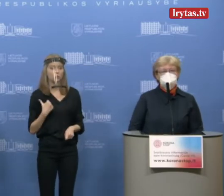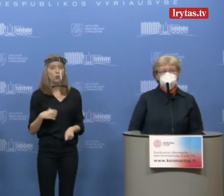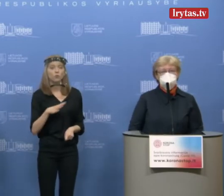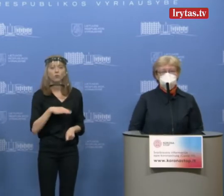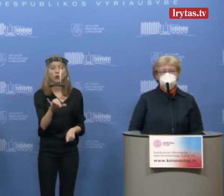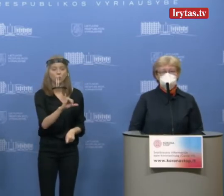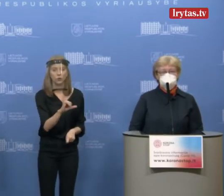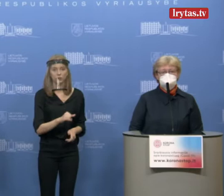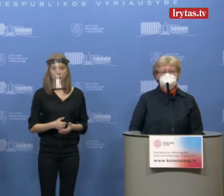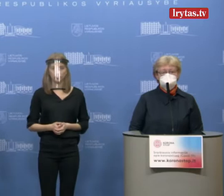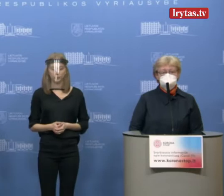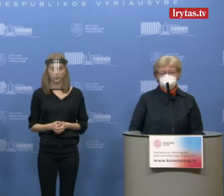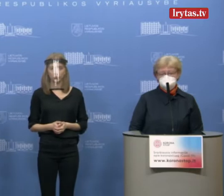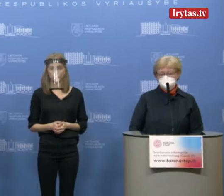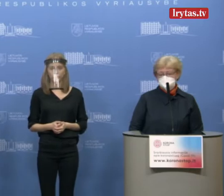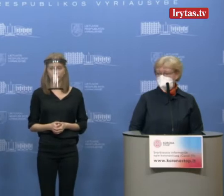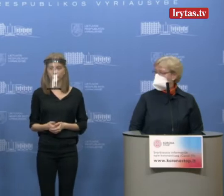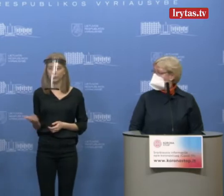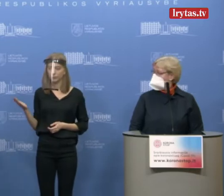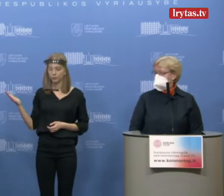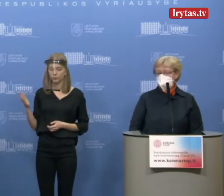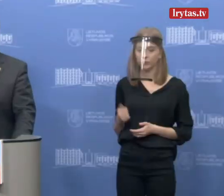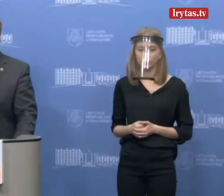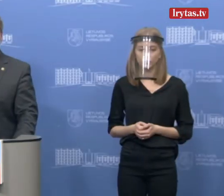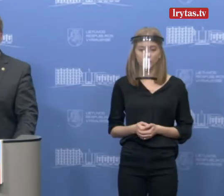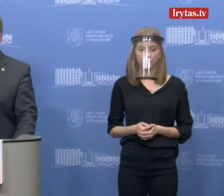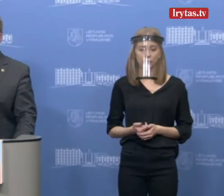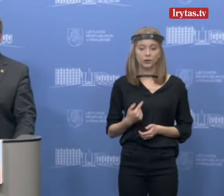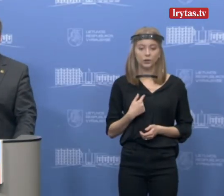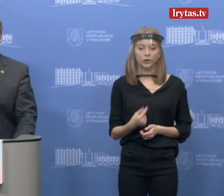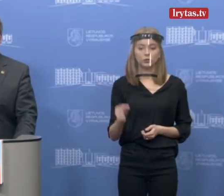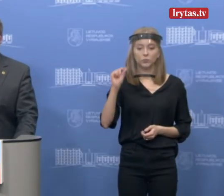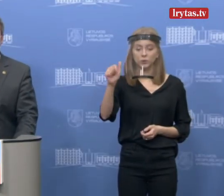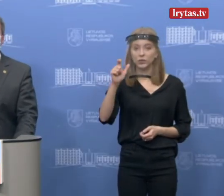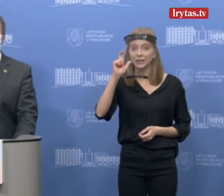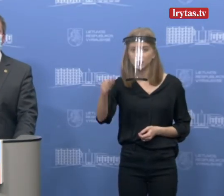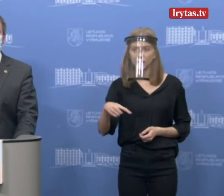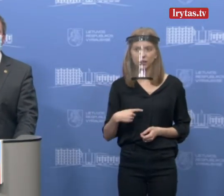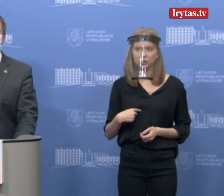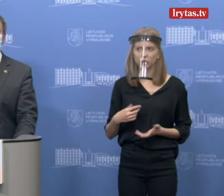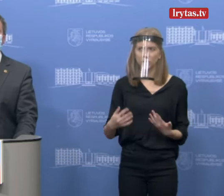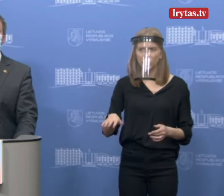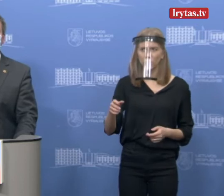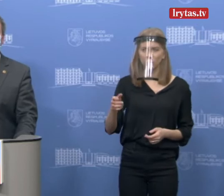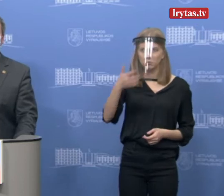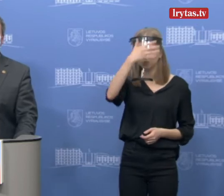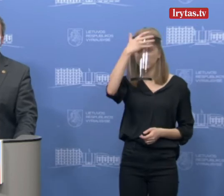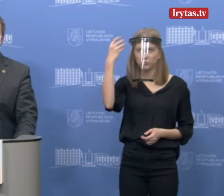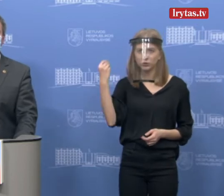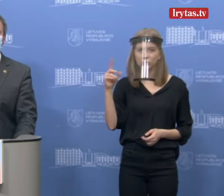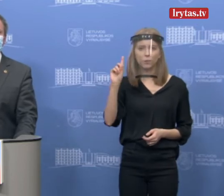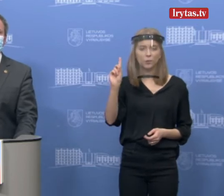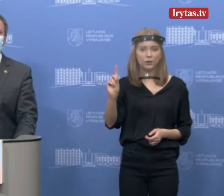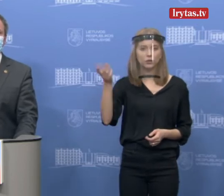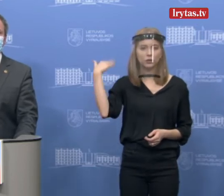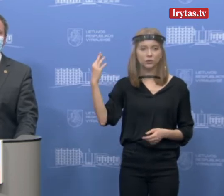kodėl atsirinktos būtent tos lygonės? Tai gal aš pirmą tada sureaguosiu, kaip jau sakiau, aš tiksliai neatsimenu, bet, na, tai buvo, tas